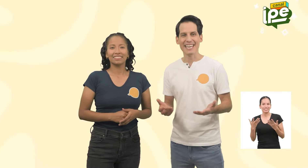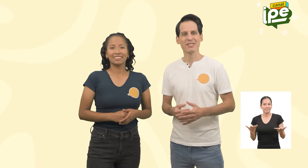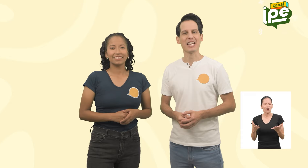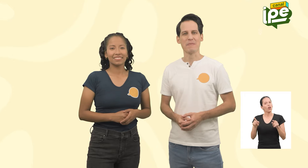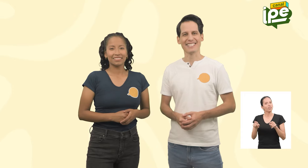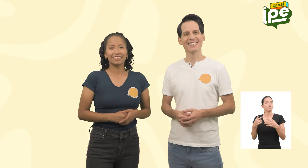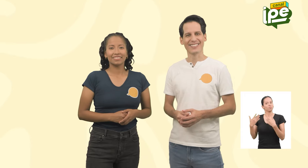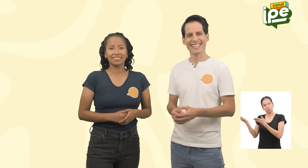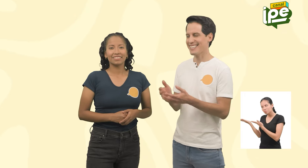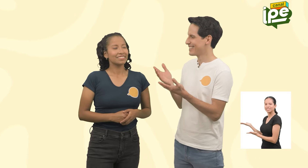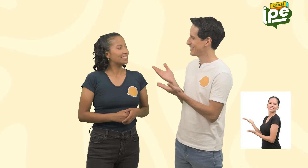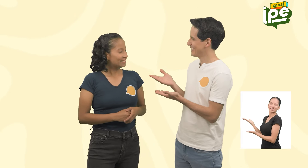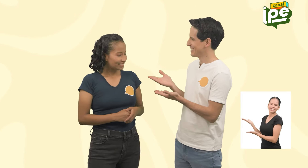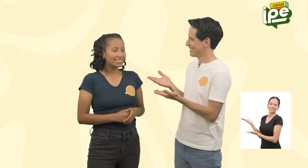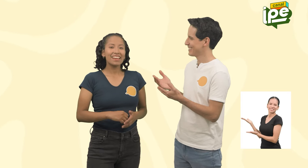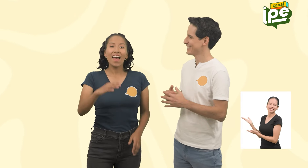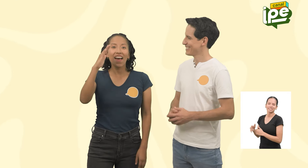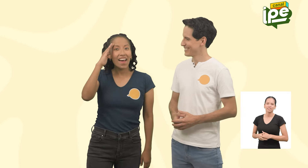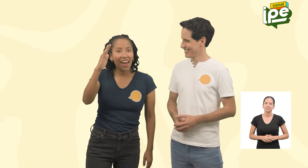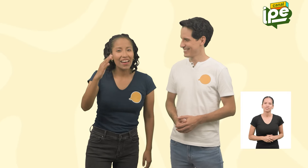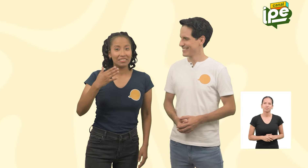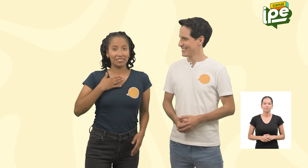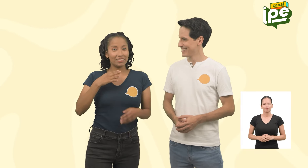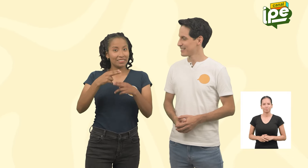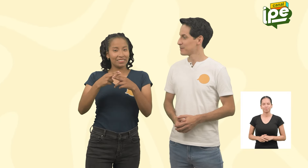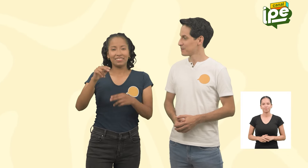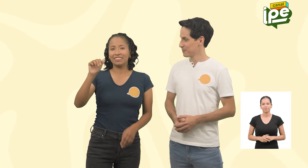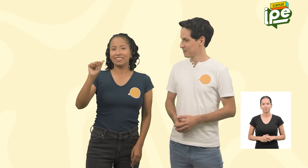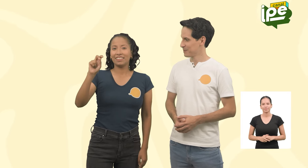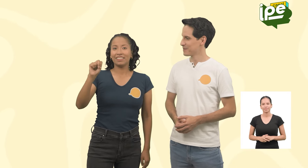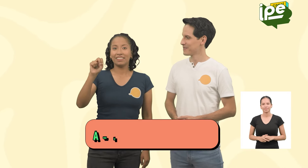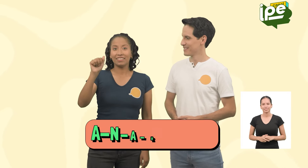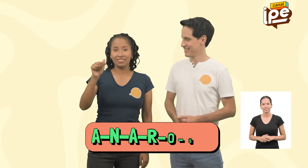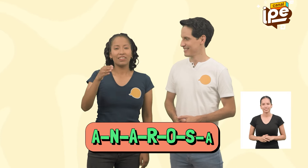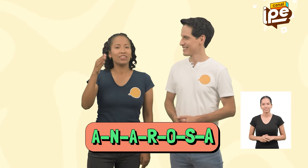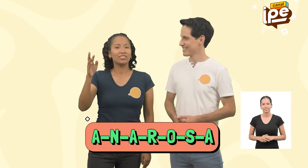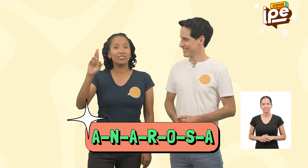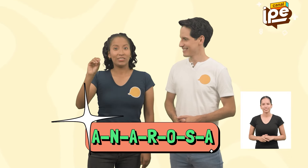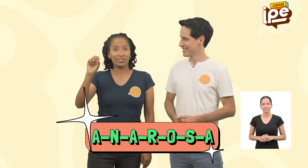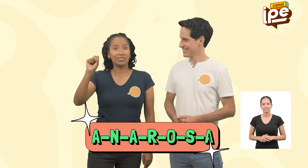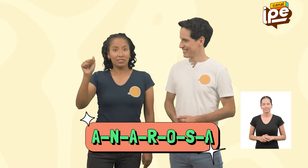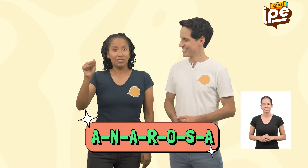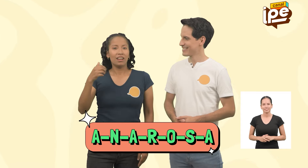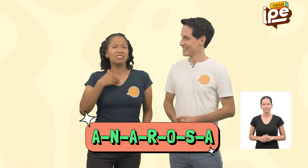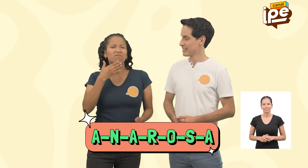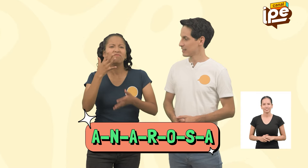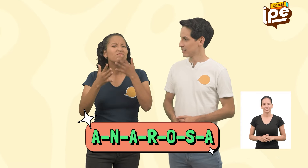eso les presento a Hola, me llamo Ana Ana Rosa Y mi